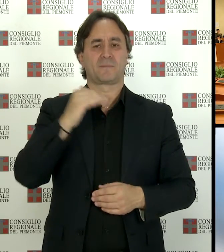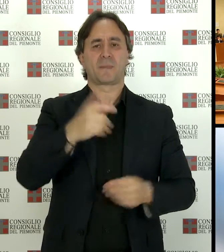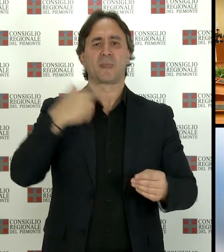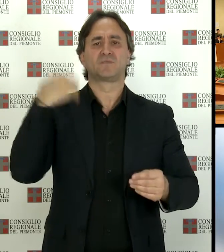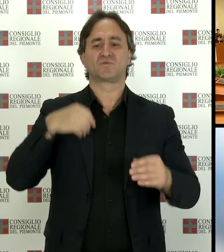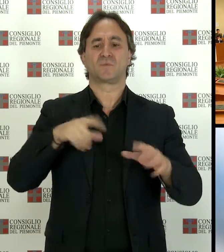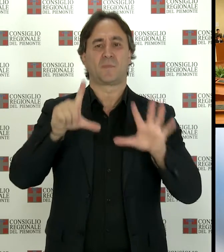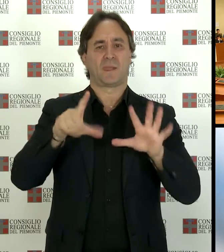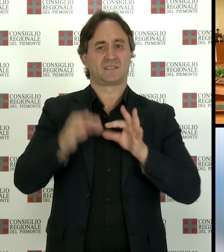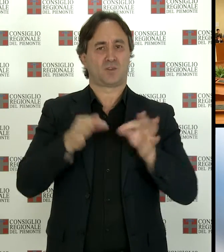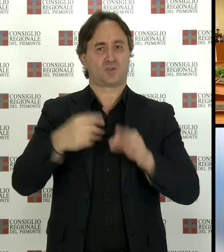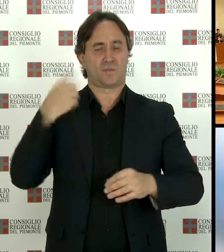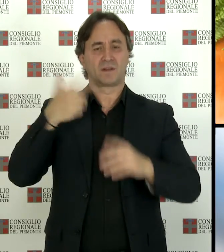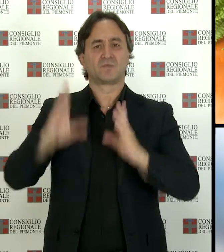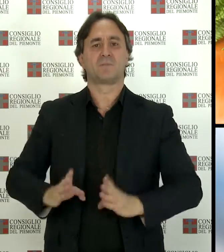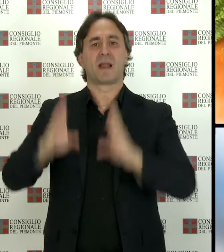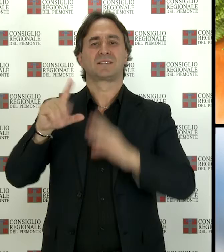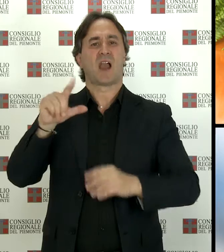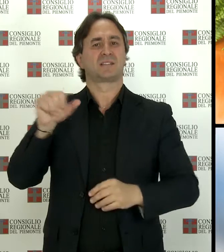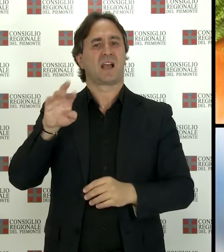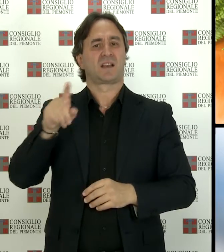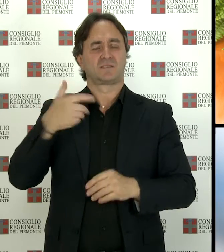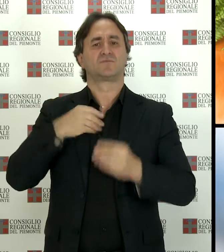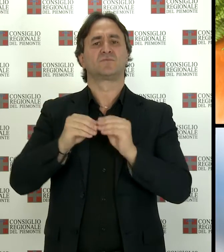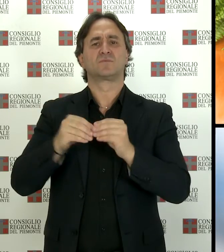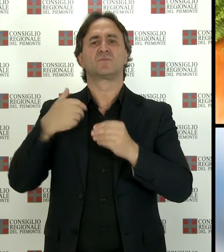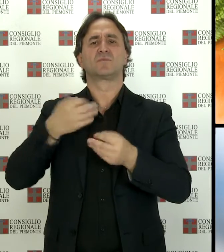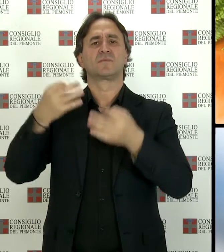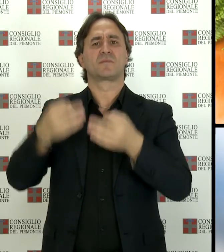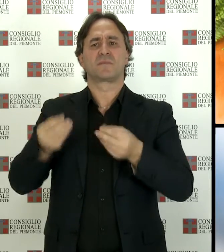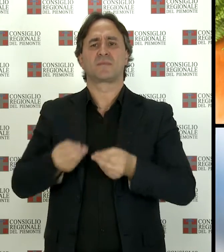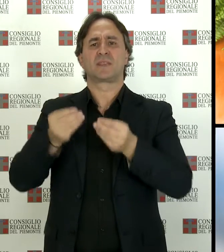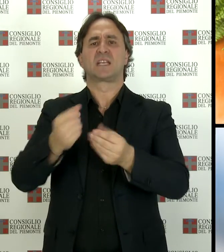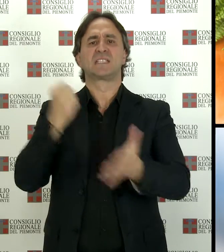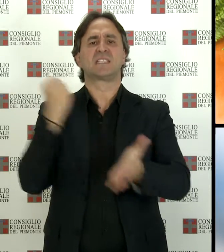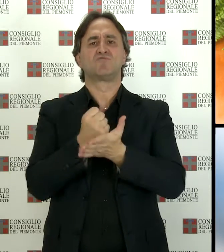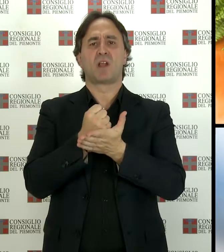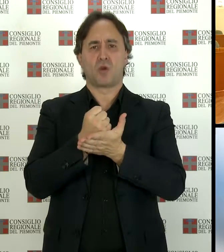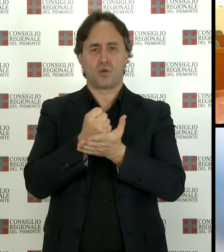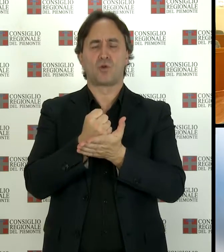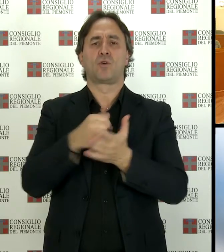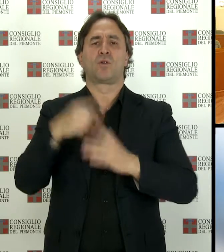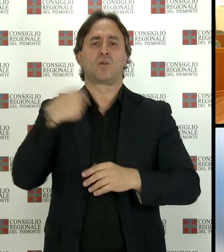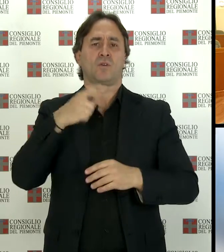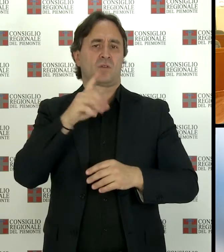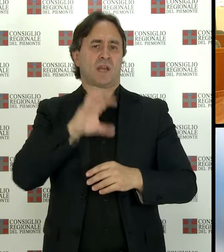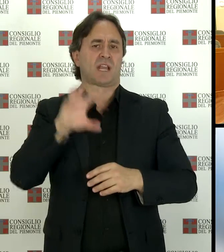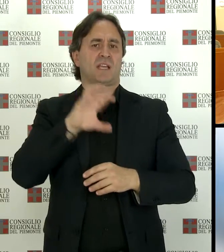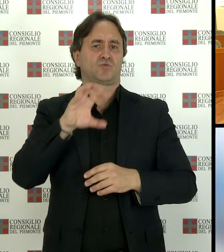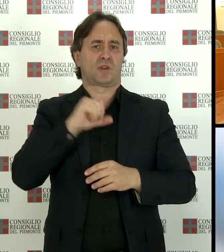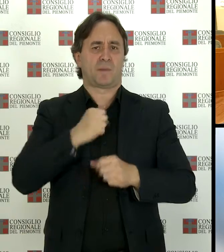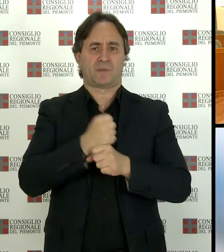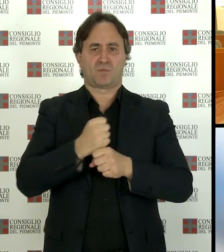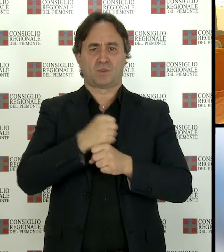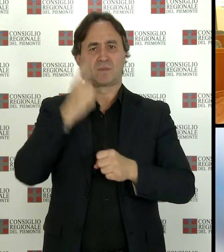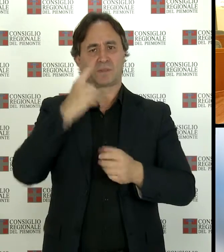ottobre nell'aula di Palazzo Lascaris la cerimonia di consegna del sigillo della Regione Piemonte 2016 al servizio missionario